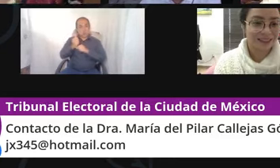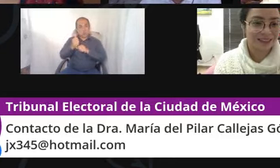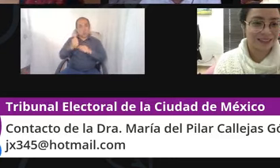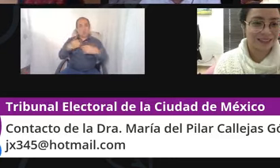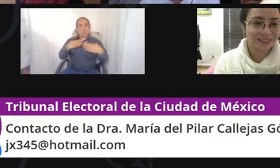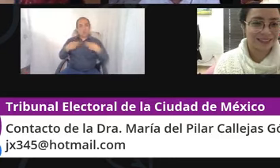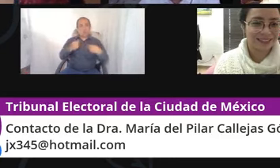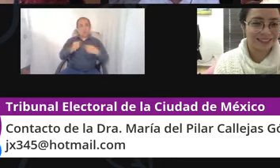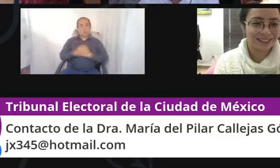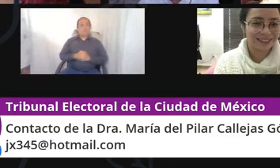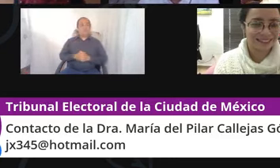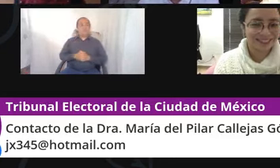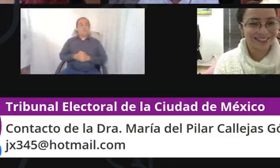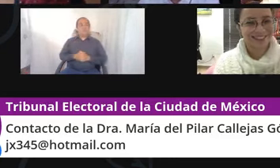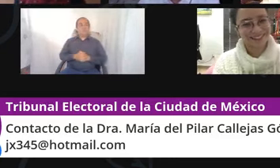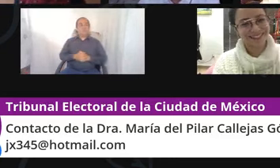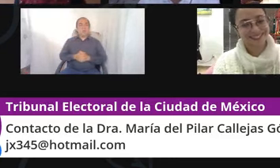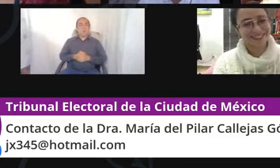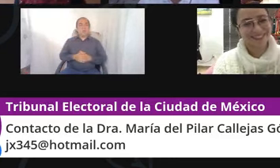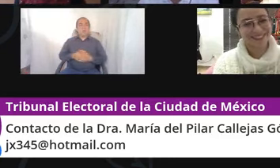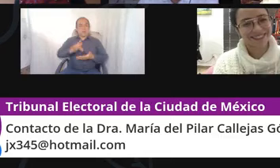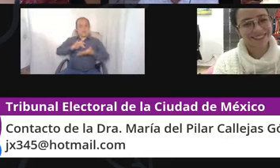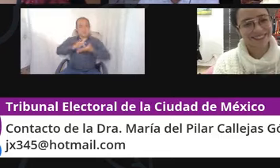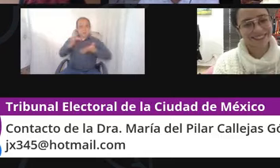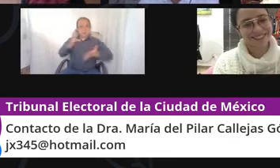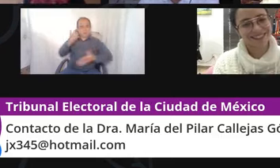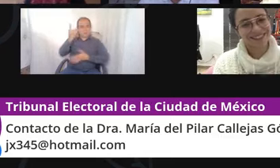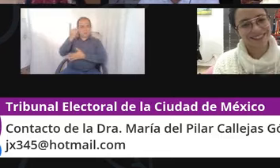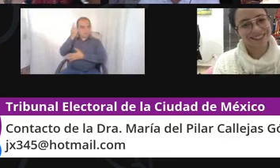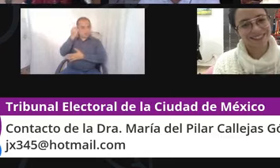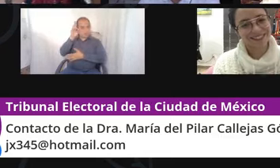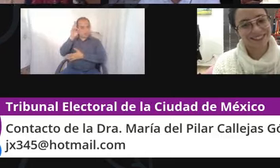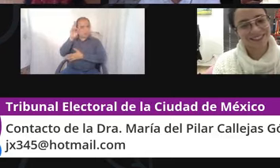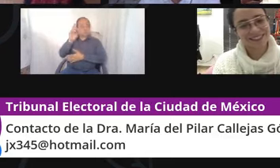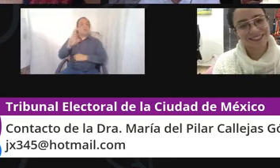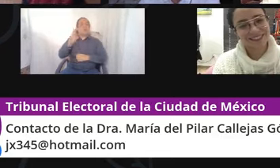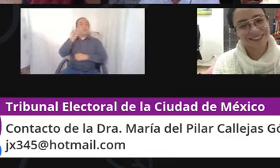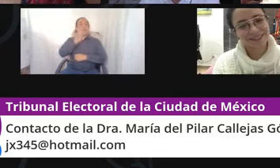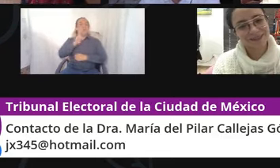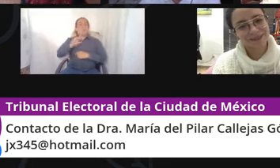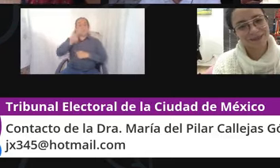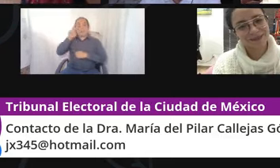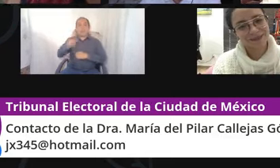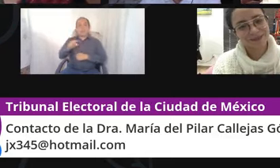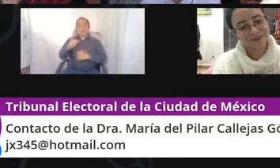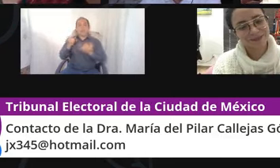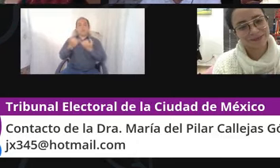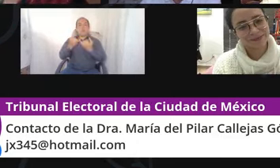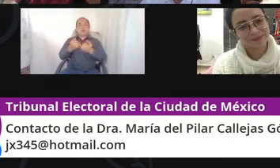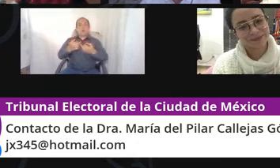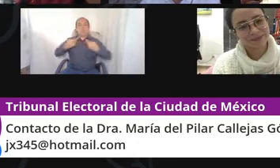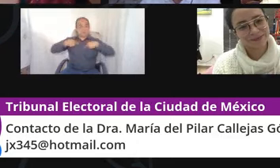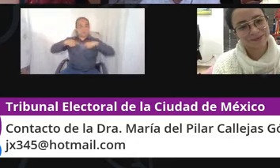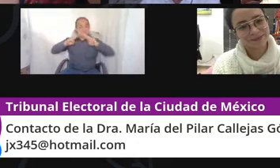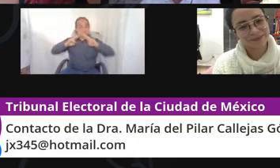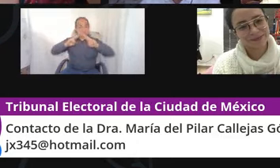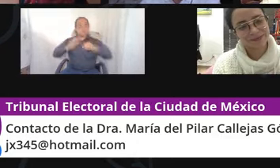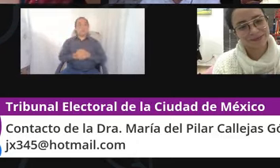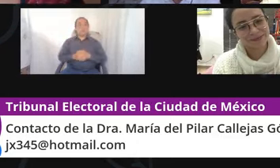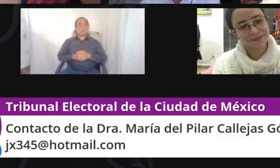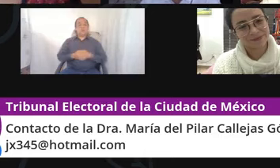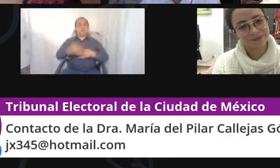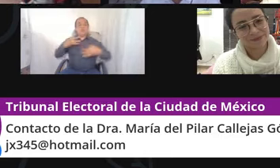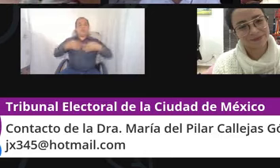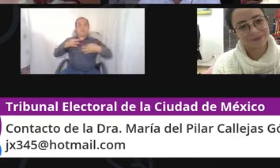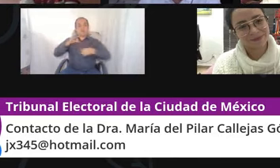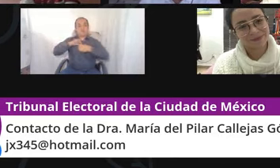muchísimas gracias doctora de verdad de todo corazón a nombre del tribunal electoral de la ciudad de México las magistraturas la magistral